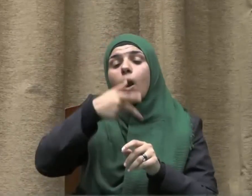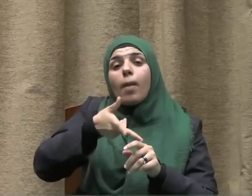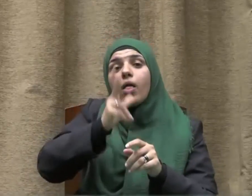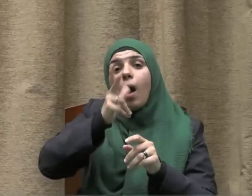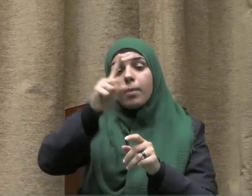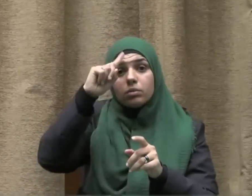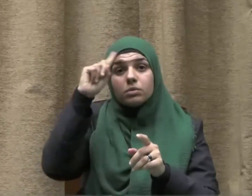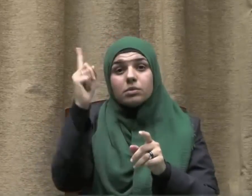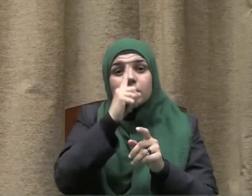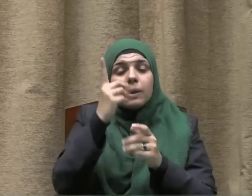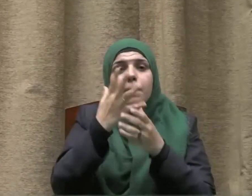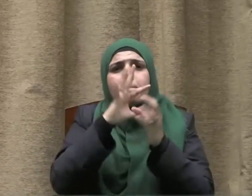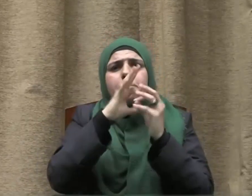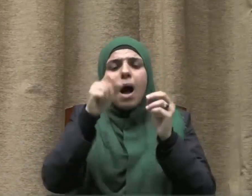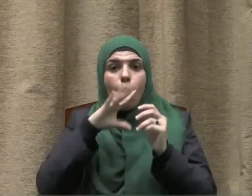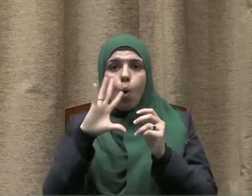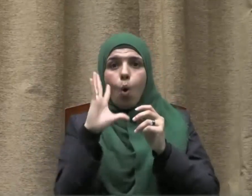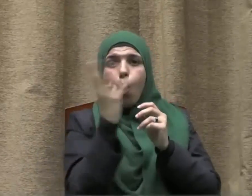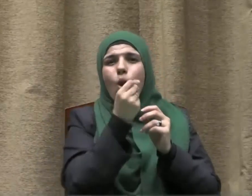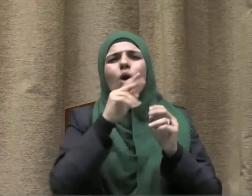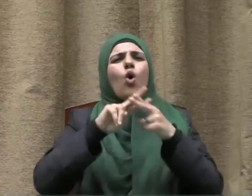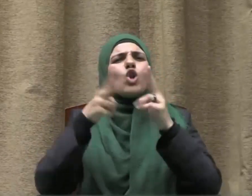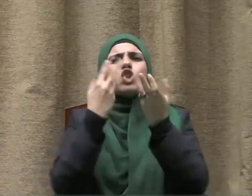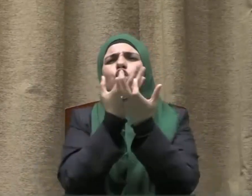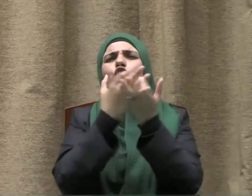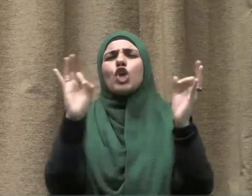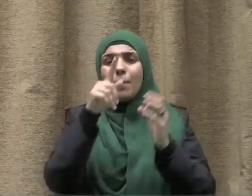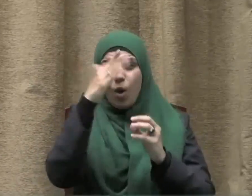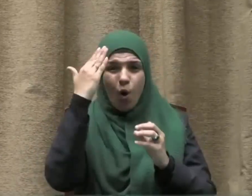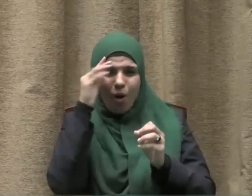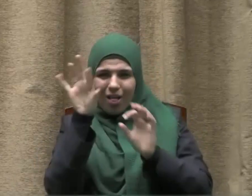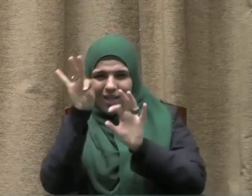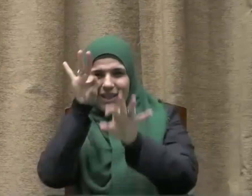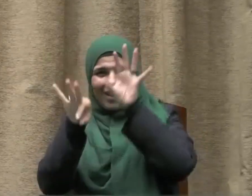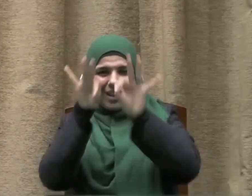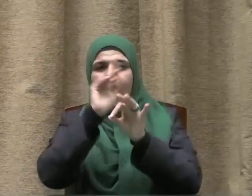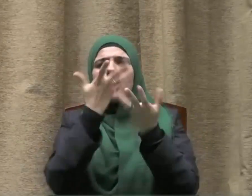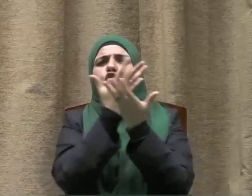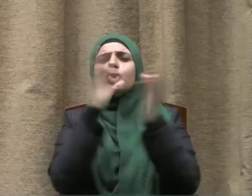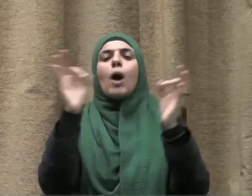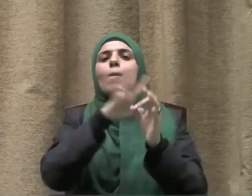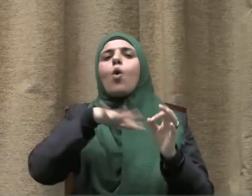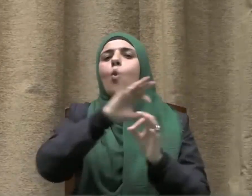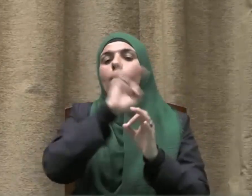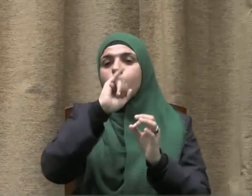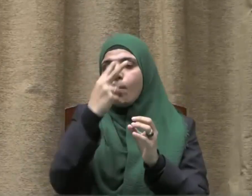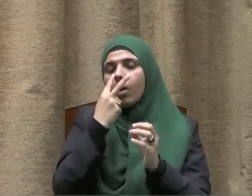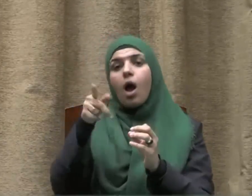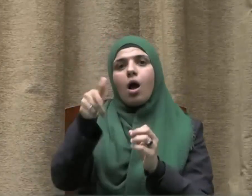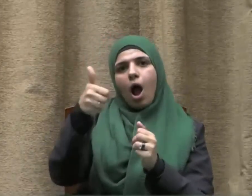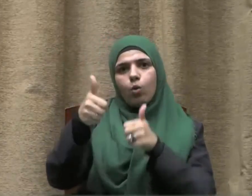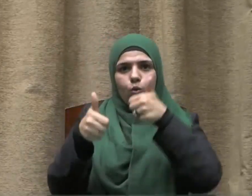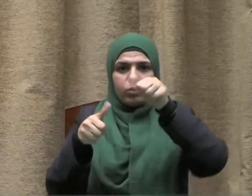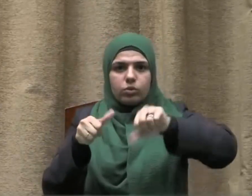مسكرا بصيغة العموم يشمل جميع المسكرات دون النظر إلى